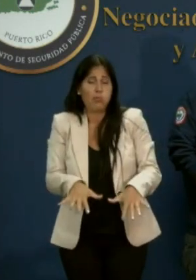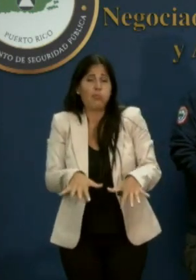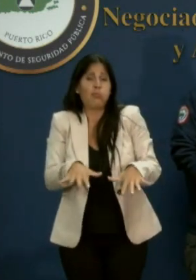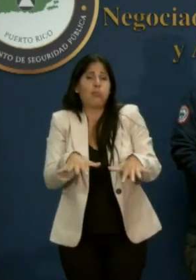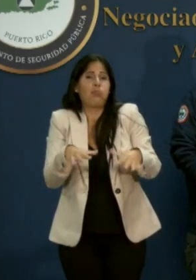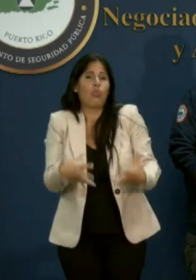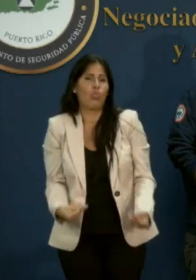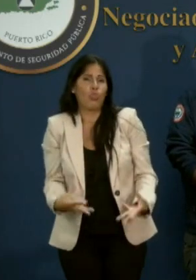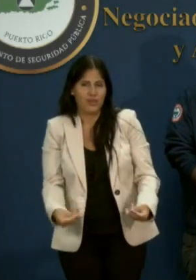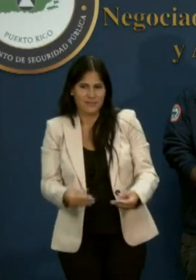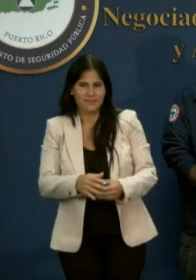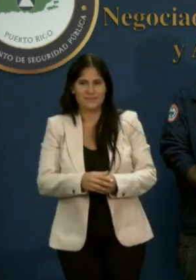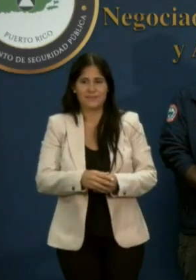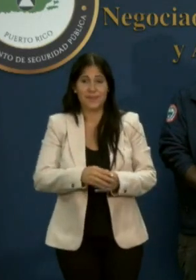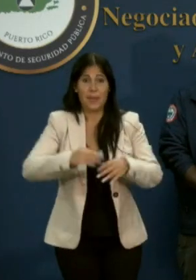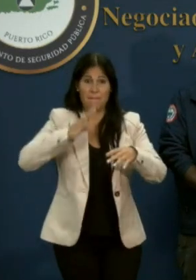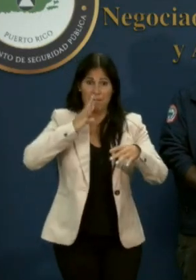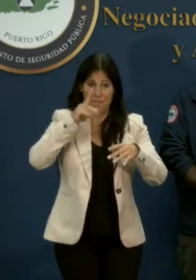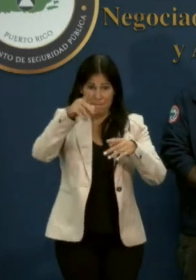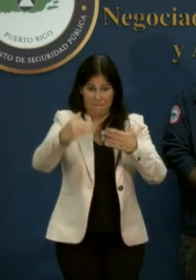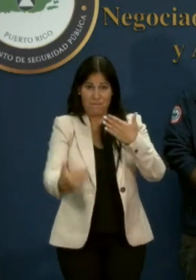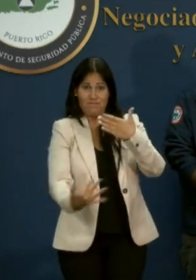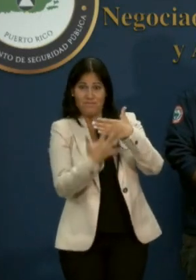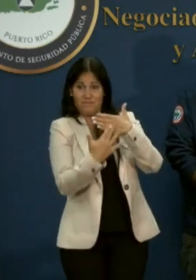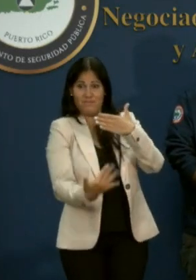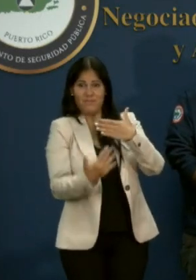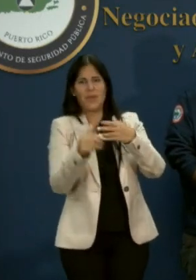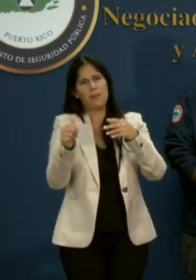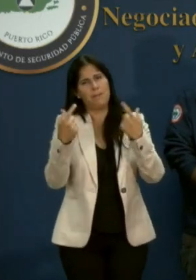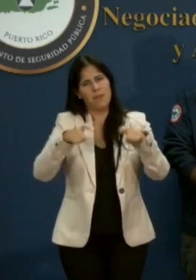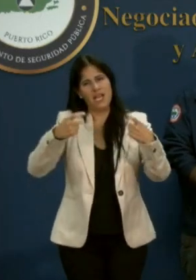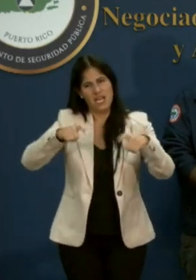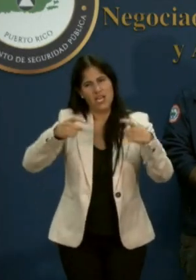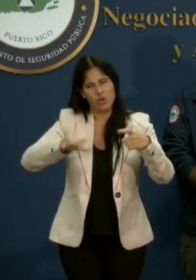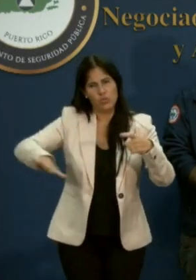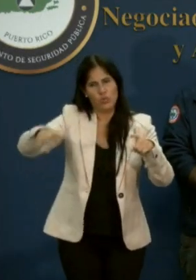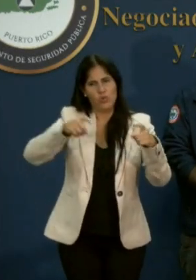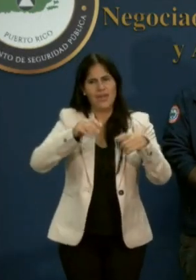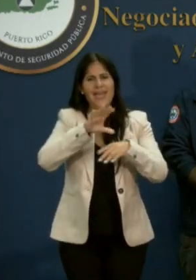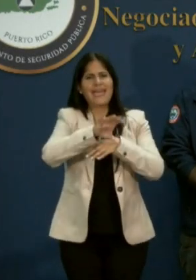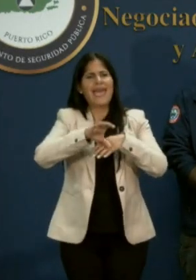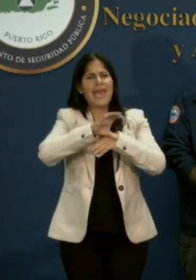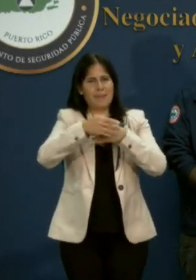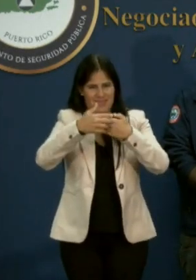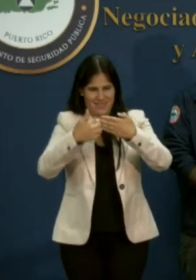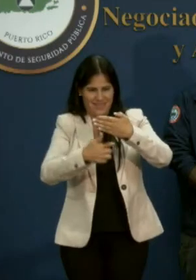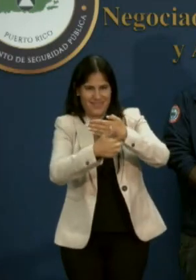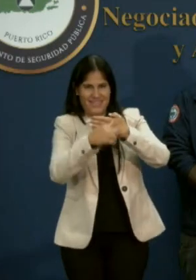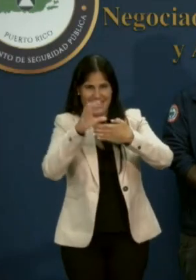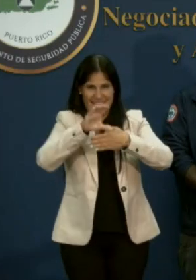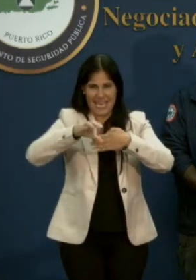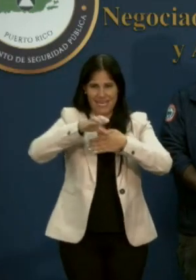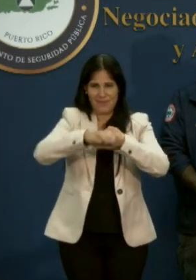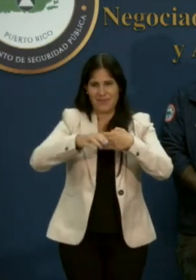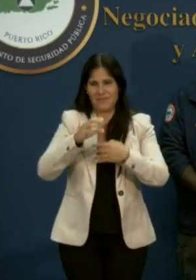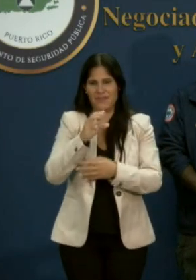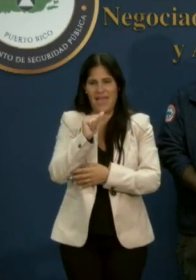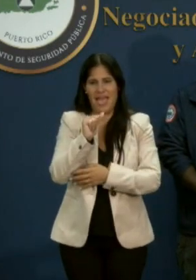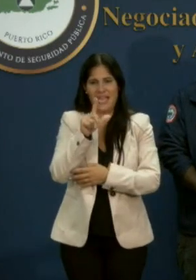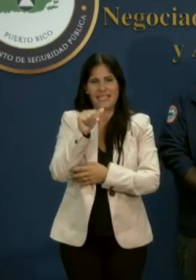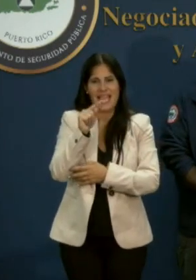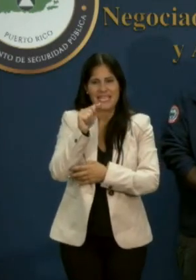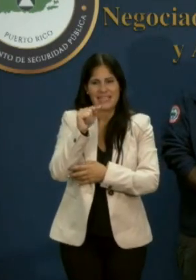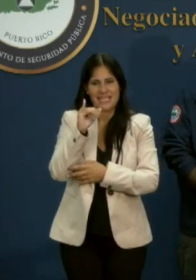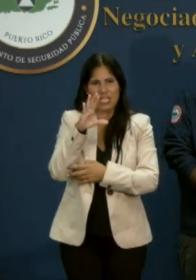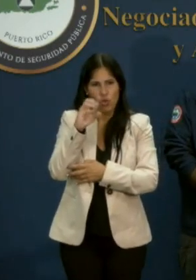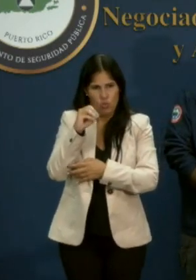Las condiciones marítimas van a mantenerse peligrosas, especialmente en el mar Caribe, como también en el océano Atlántico. Pero en el mar Caribe pues tenemos